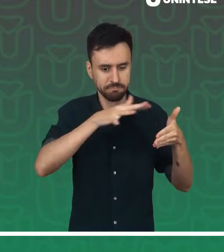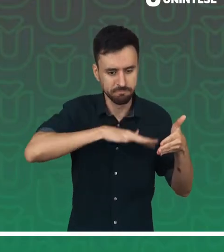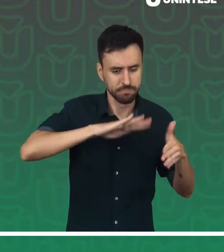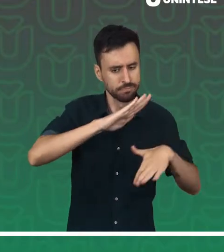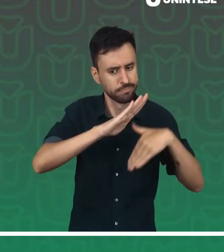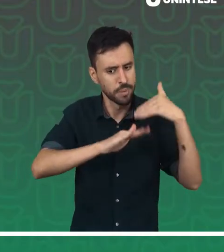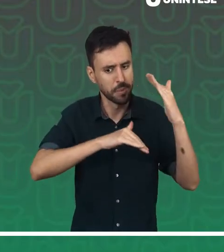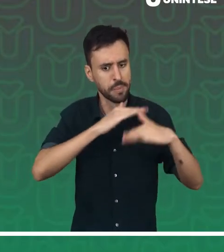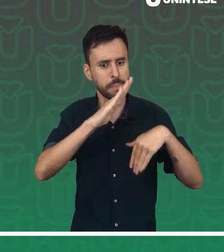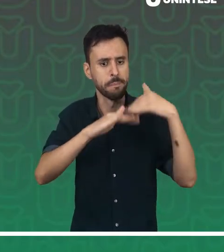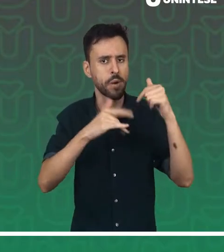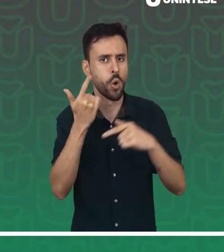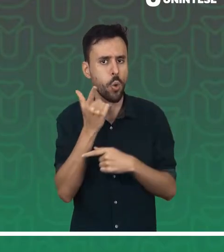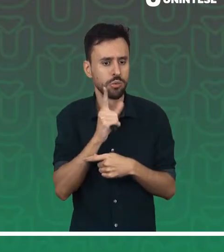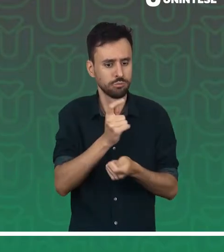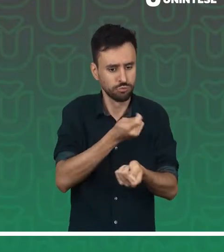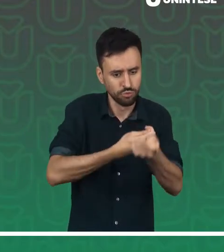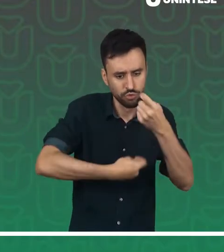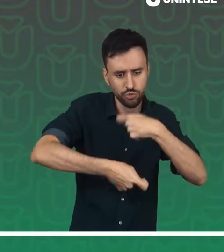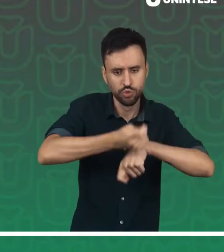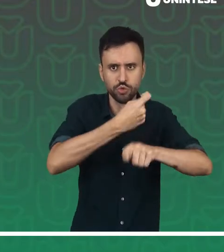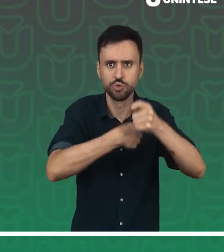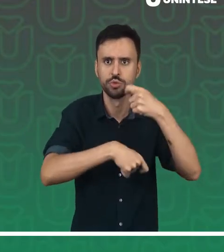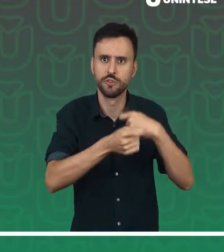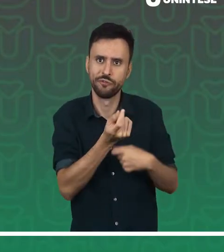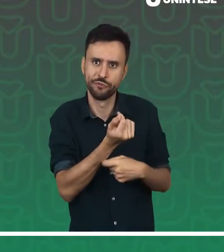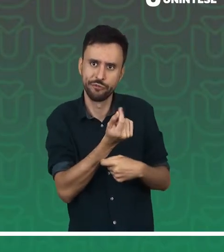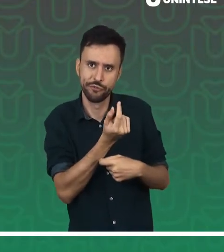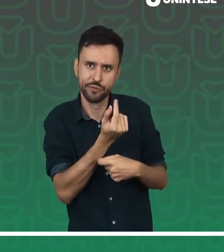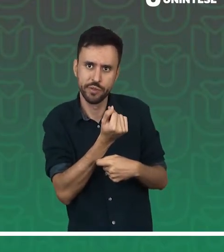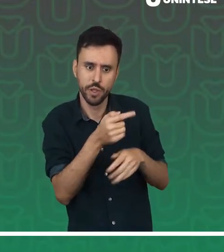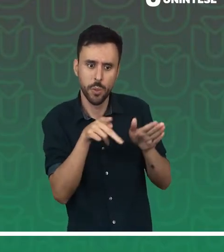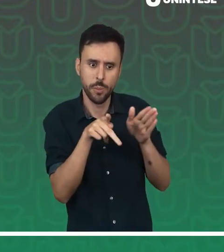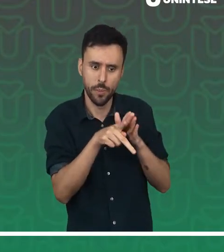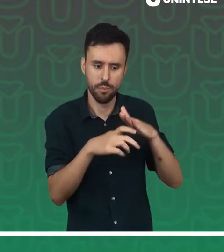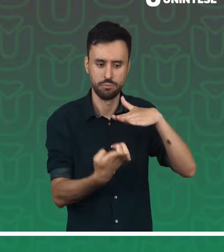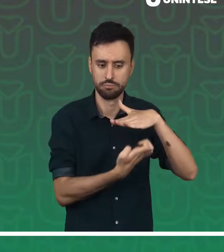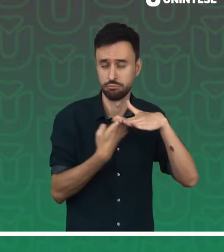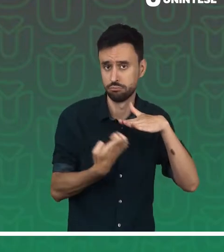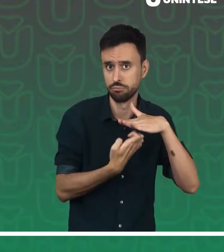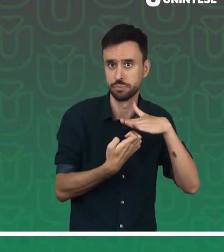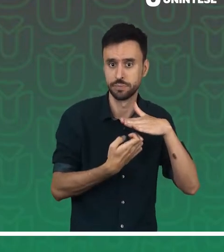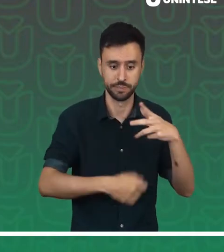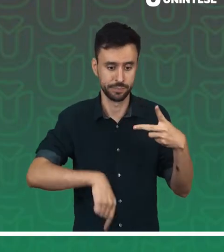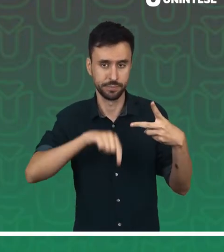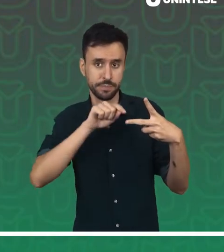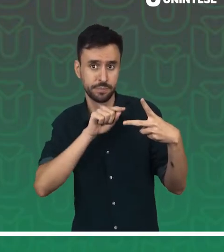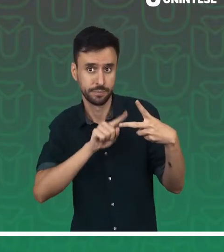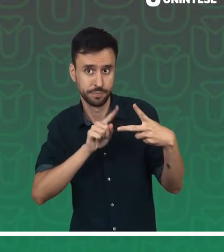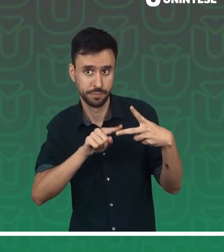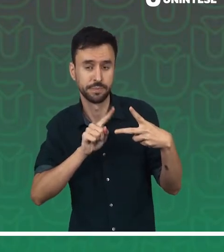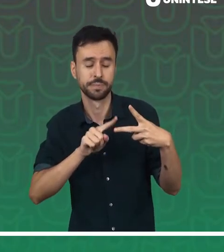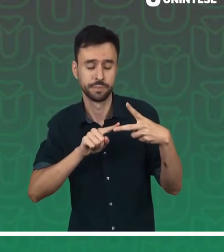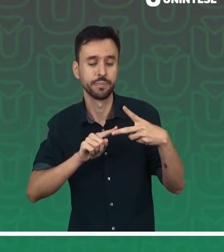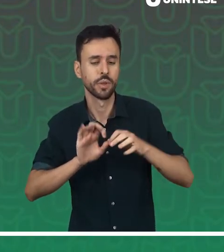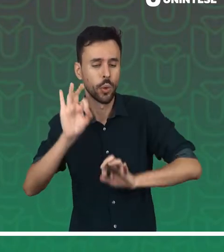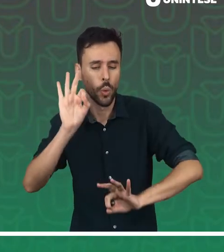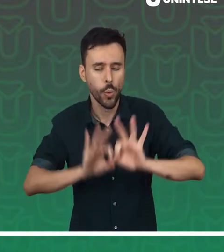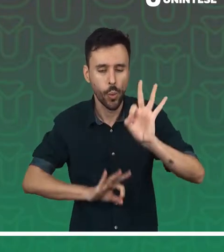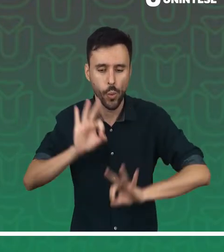para que seja capaz de realizar a gestão dos recursos financeiros de organizações. Também vamos preparar profissionais